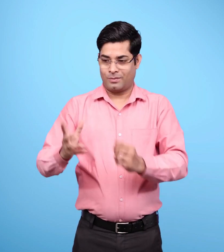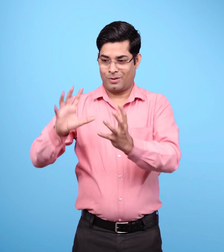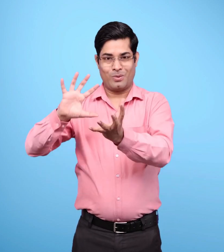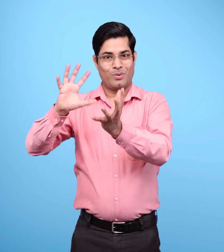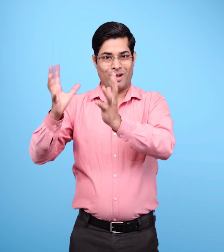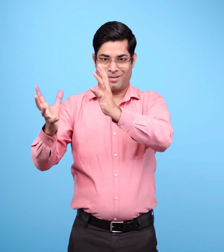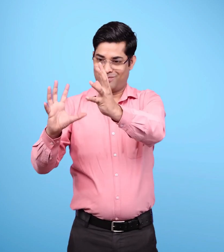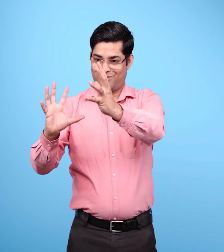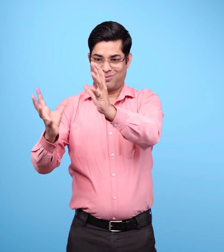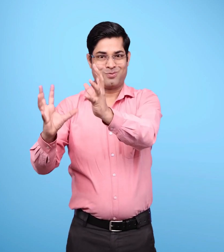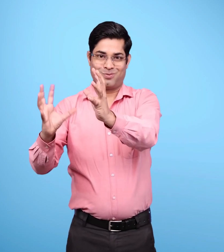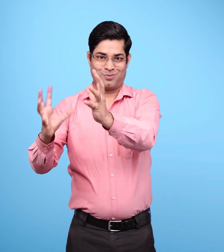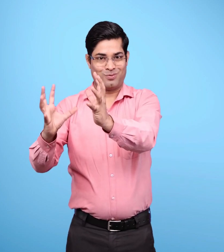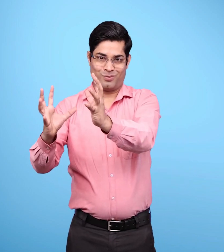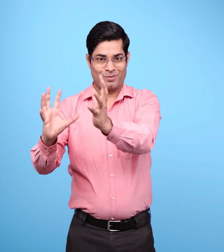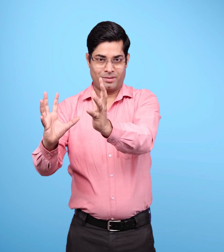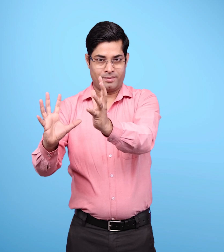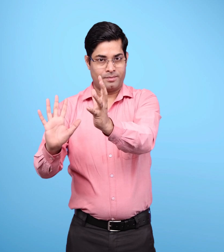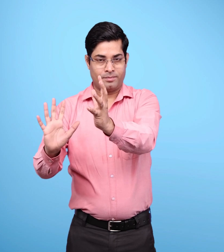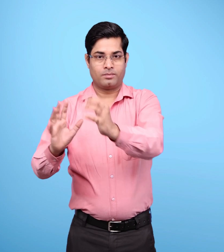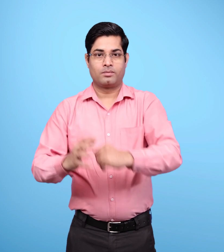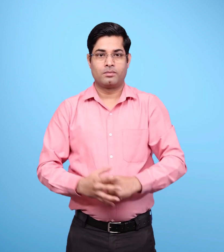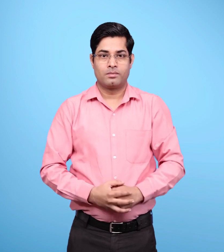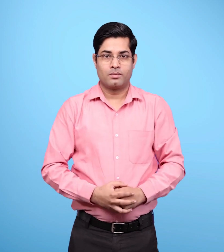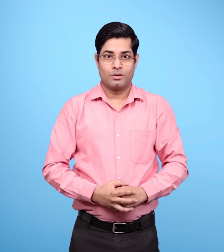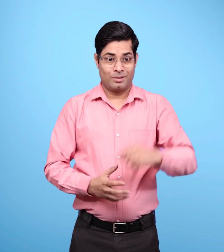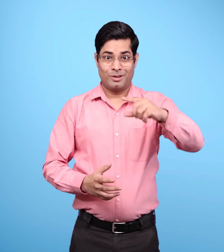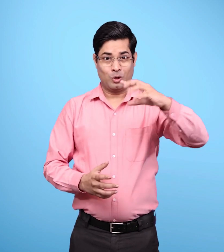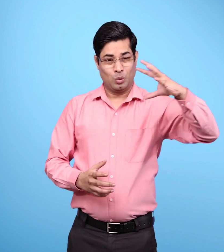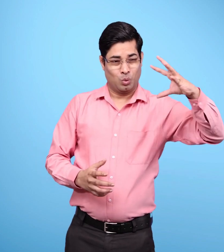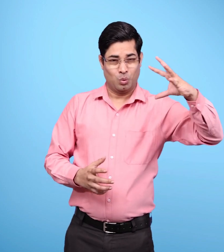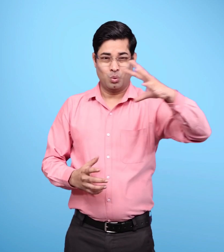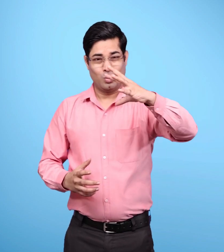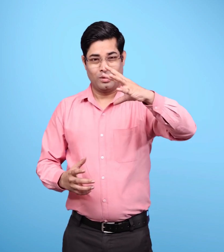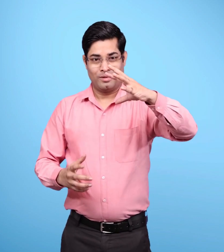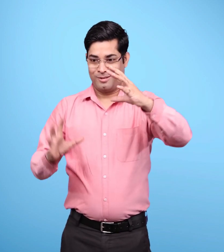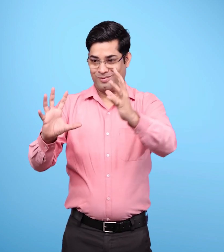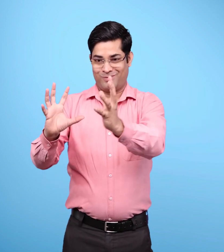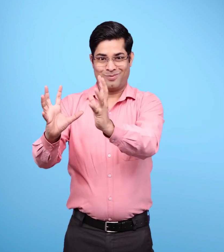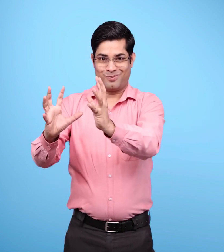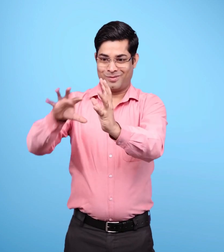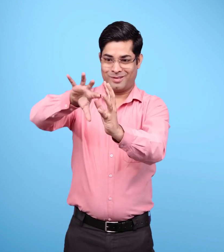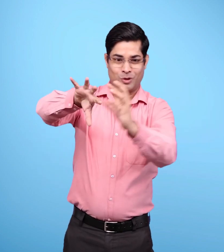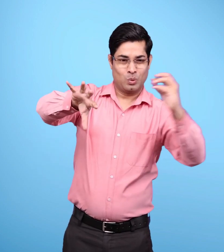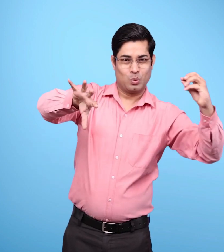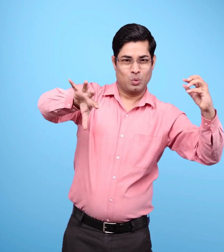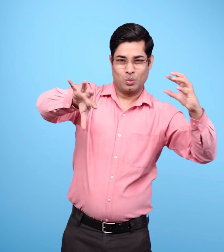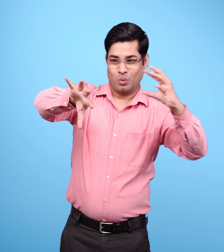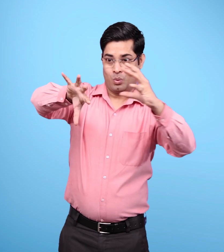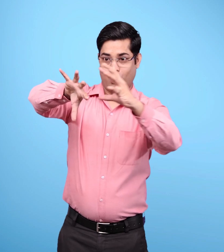दक्षिनी गोलार्ध में उत्तरी गोलार्ध की अपेक्षा उत्तर एवं दक्षिन का अयनान्त अलग-अलग समय में होता